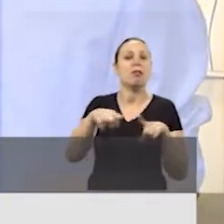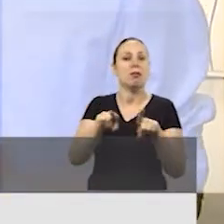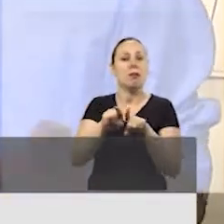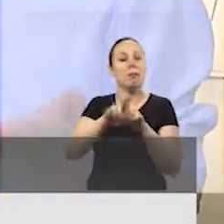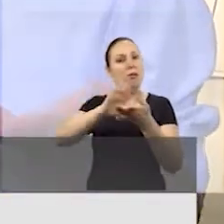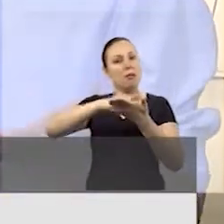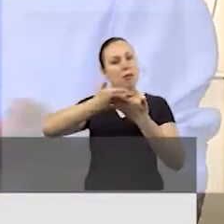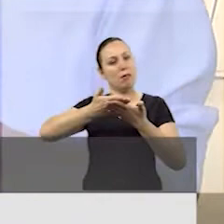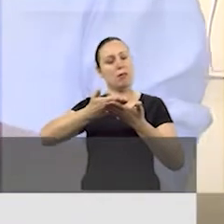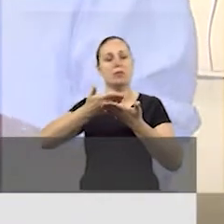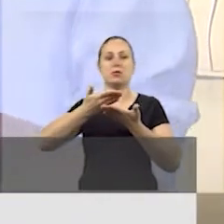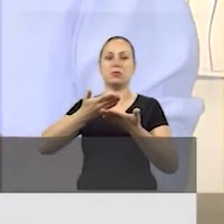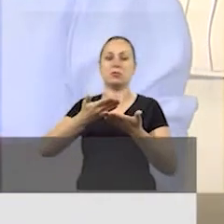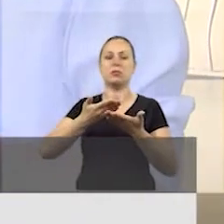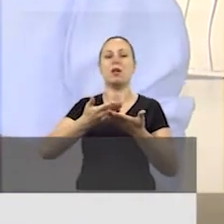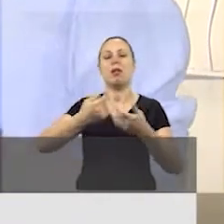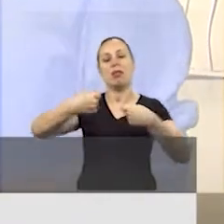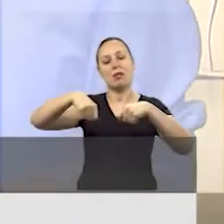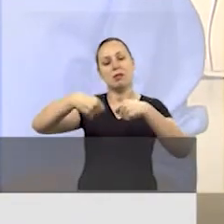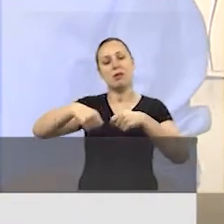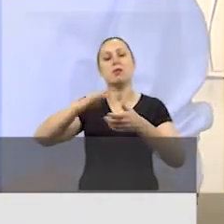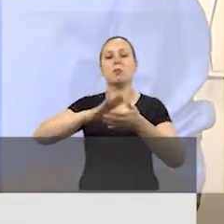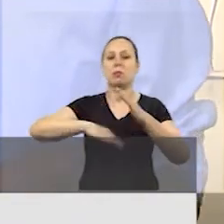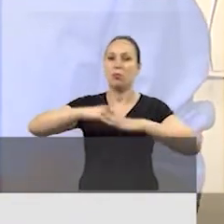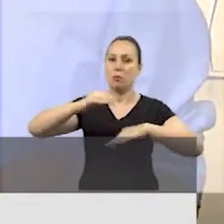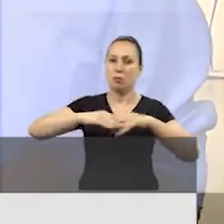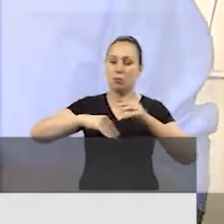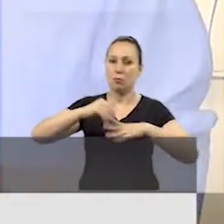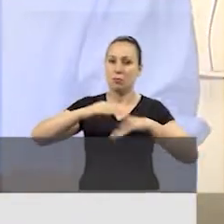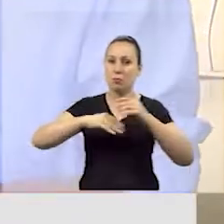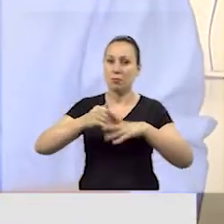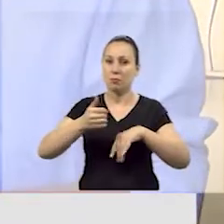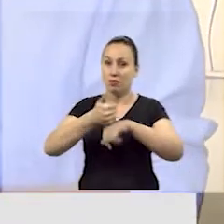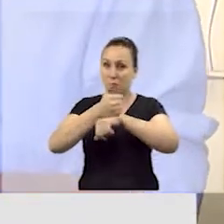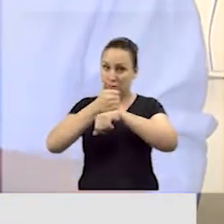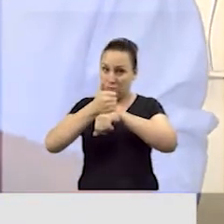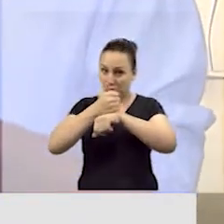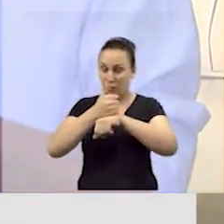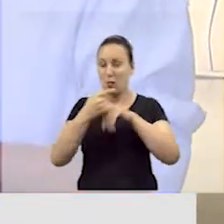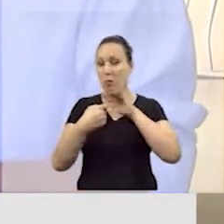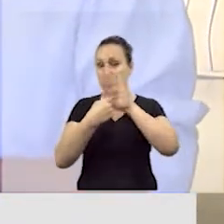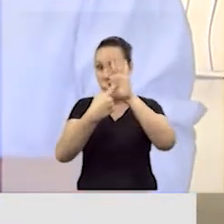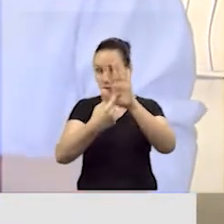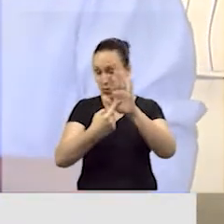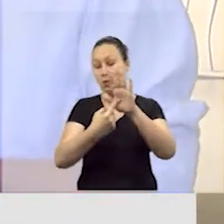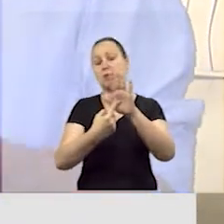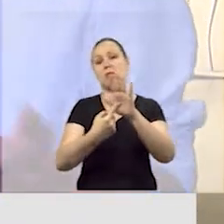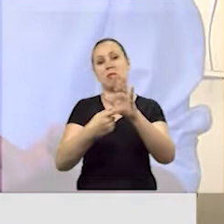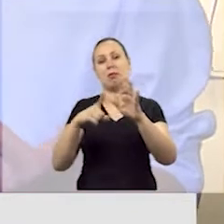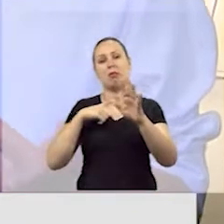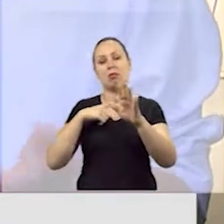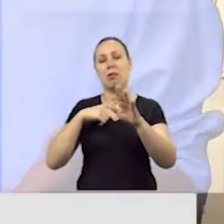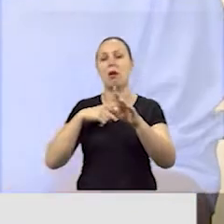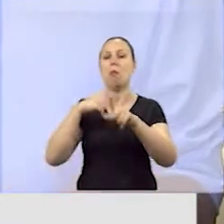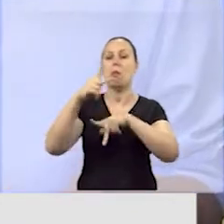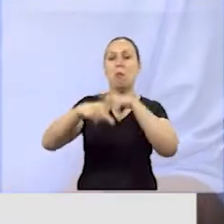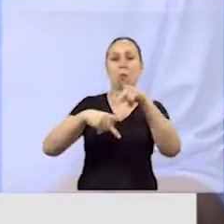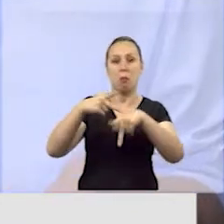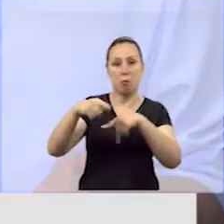o número dos intérpretes e também essa necessidade do profissional, mostrando que existe o público, existe a necessidade